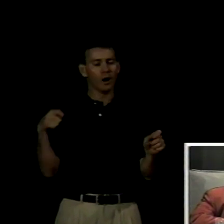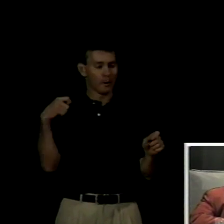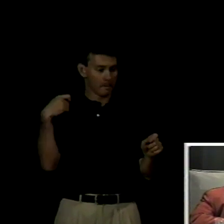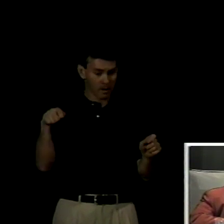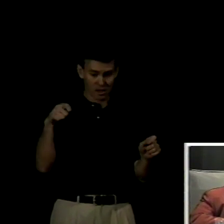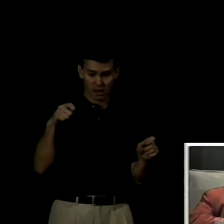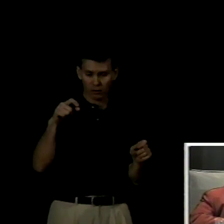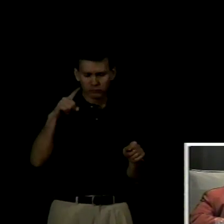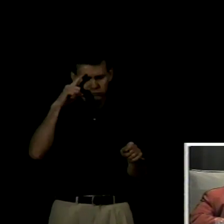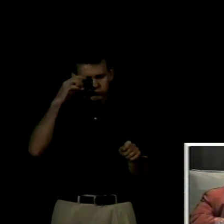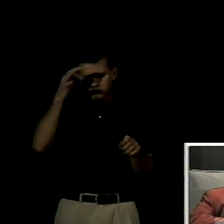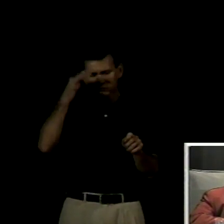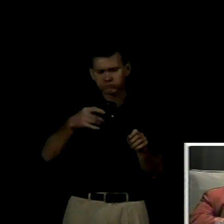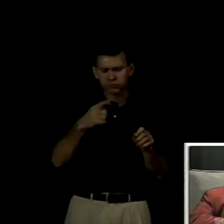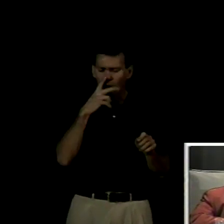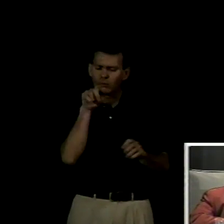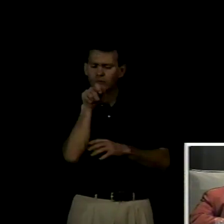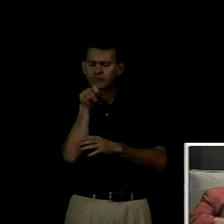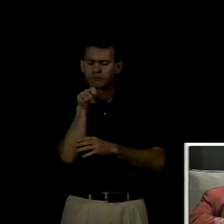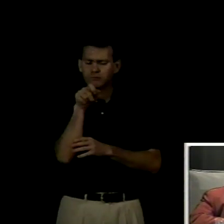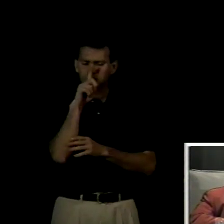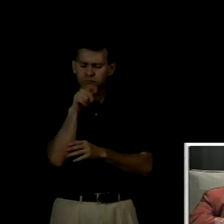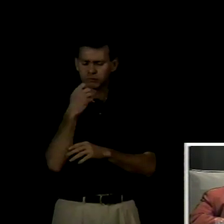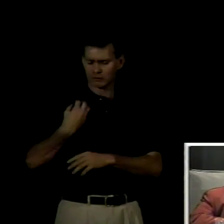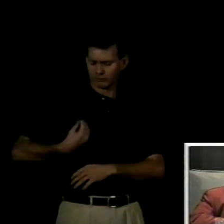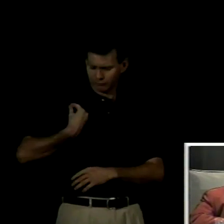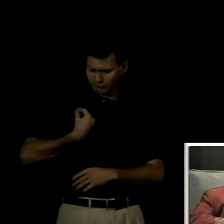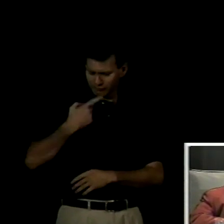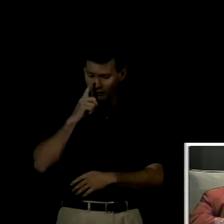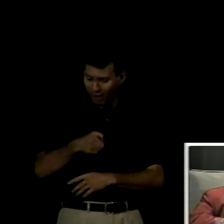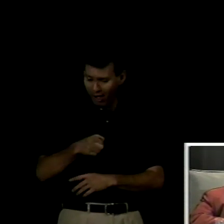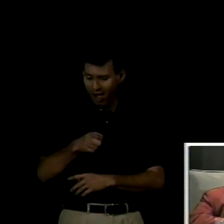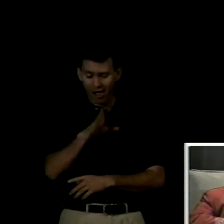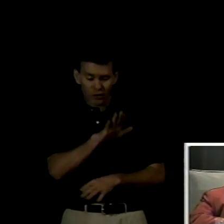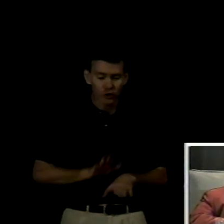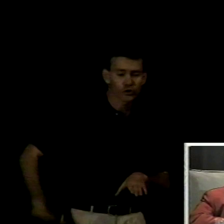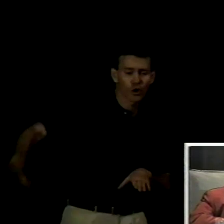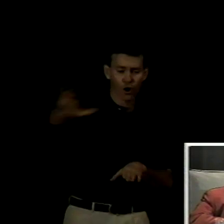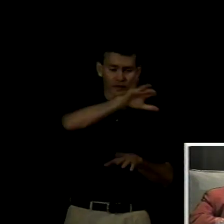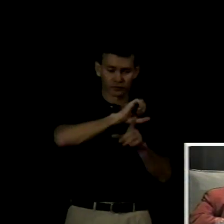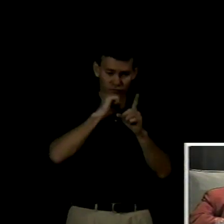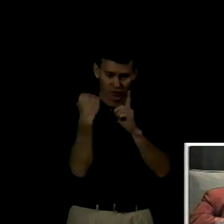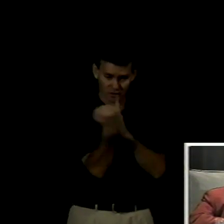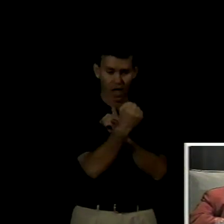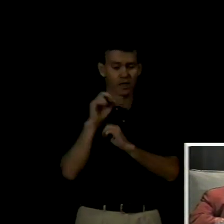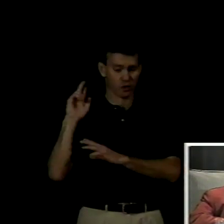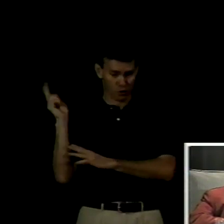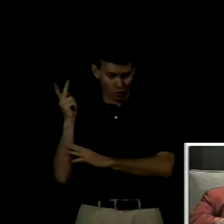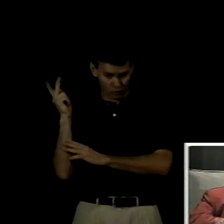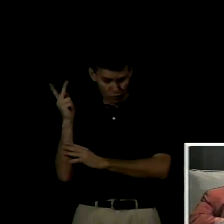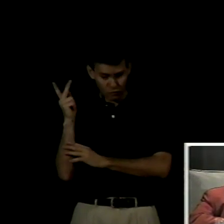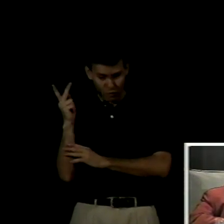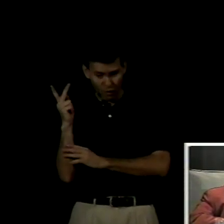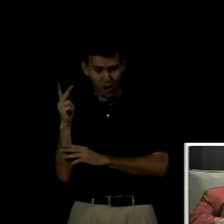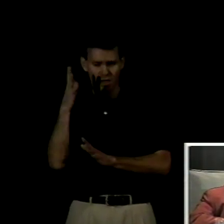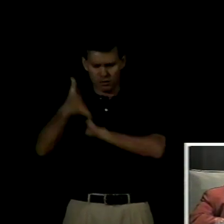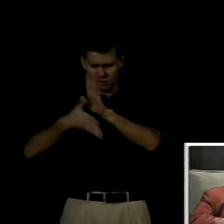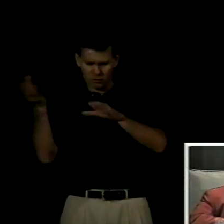simbólica de dicha lengua en toda la sociedad uruguaya con esto quiero decir que la educación bilingüe del